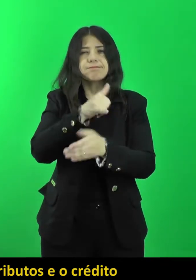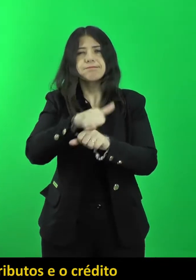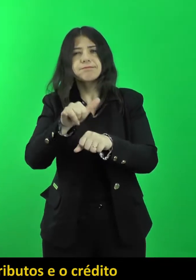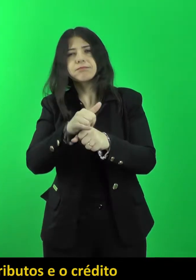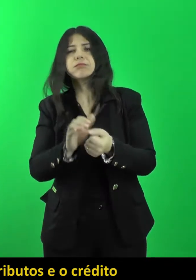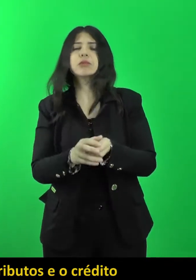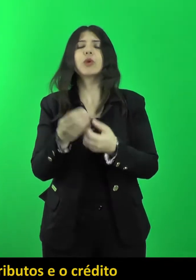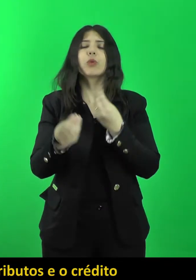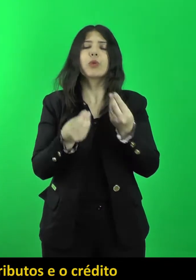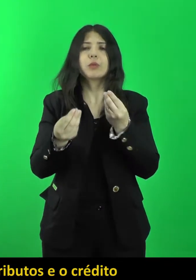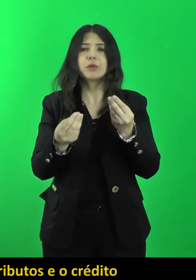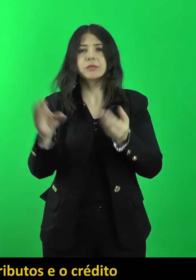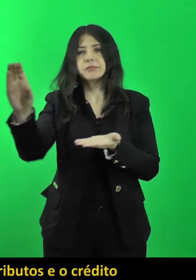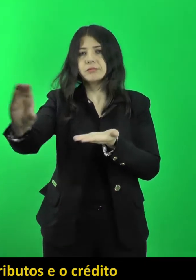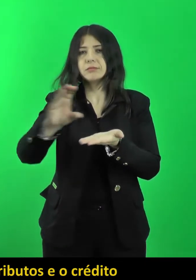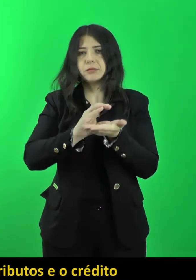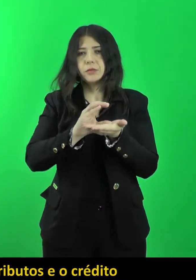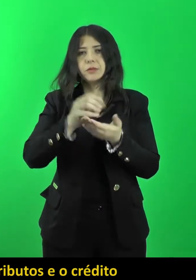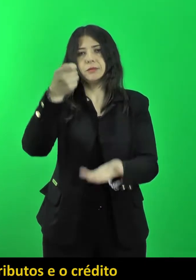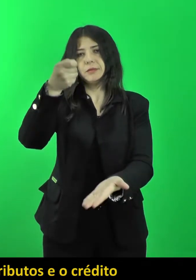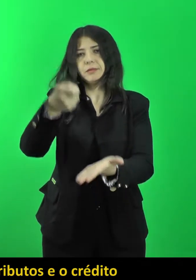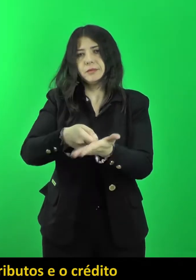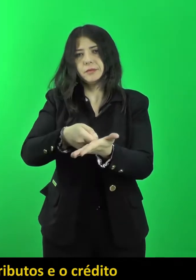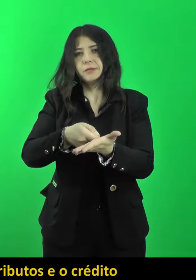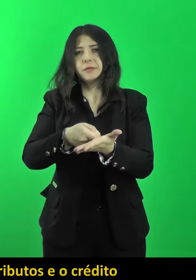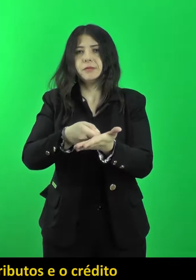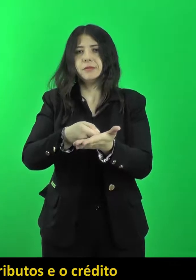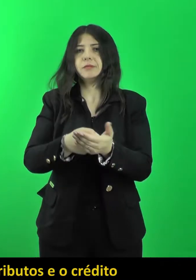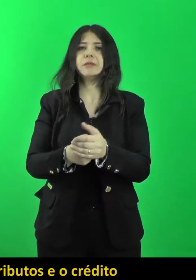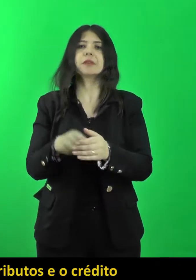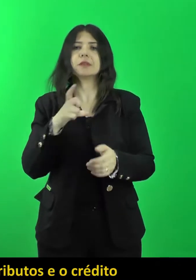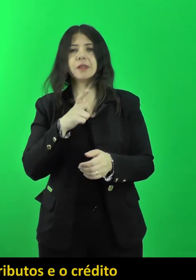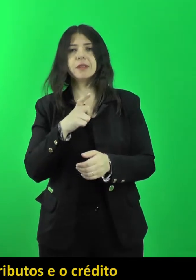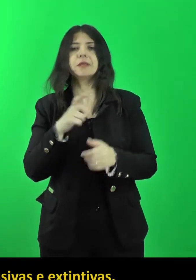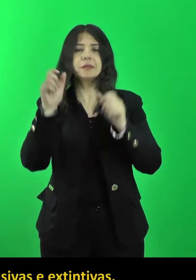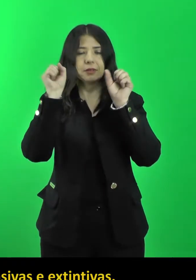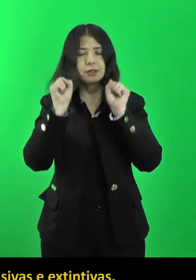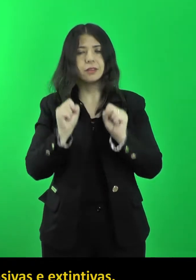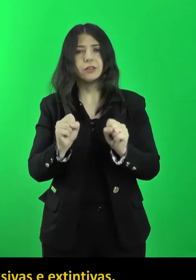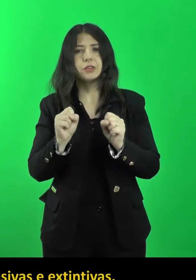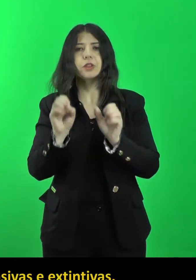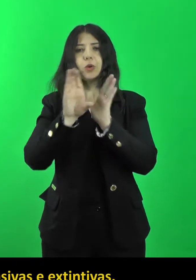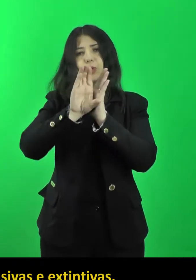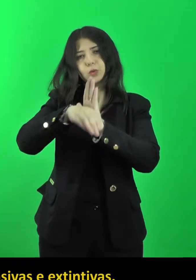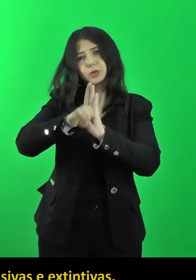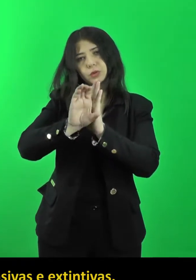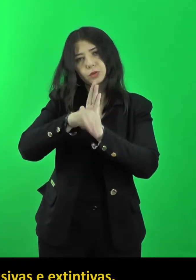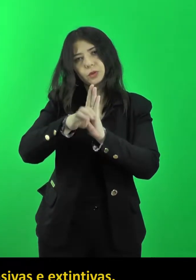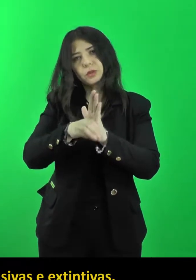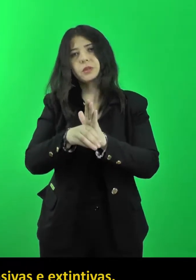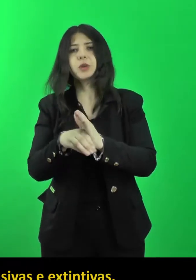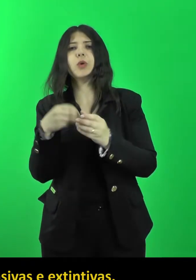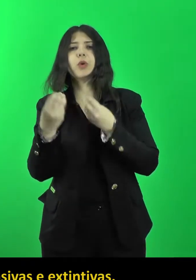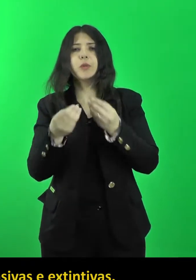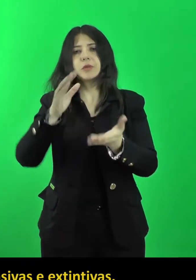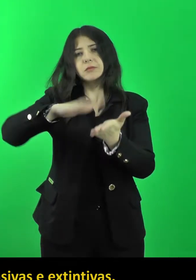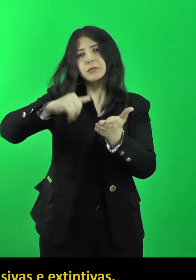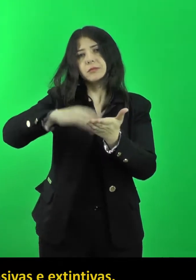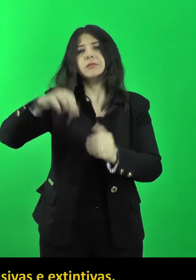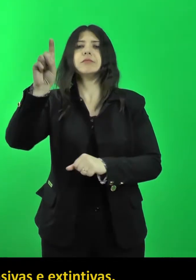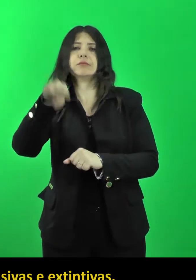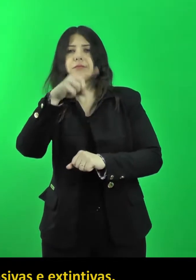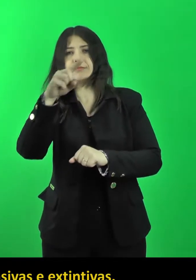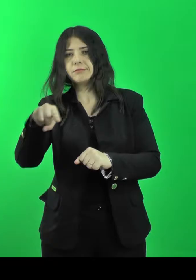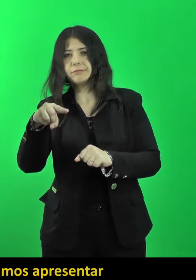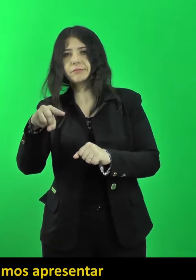crédito tributário representado através das suas garantias, constituição, causas suspensivas e